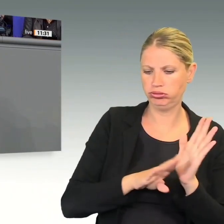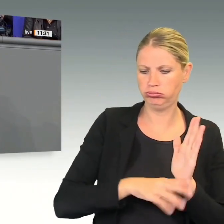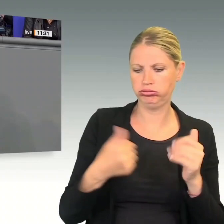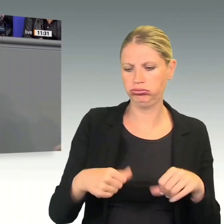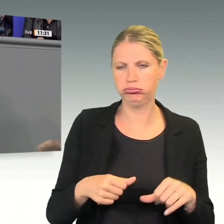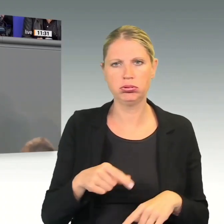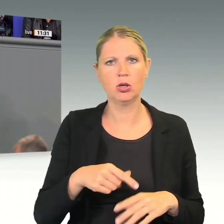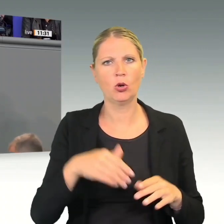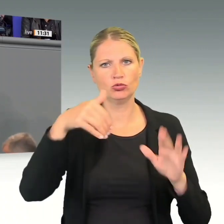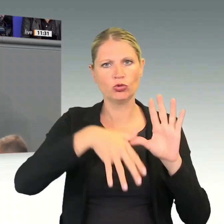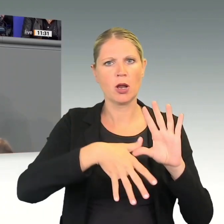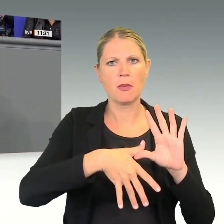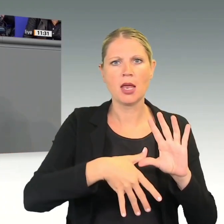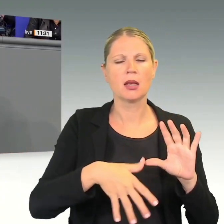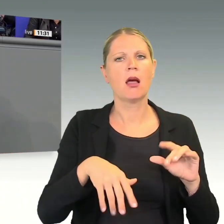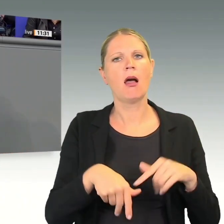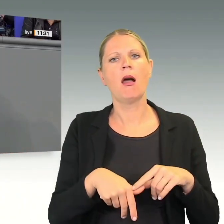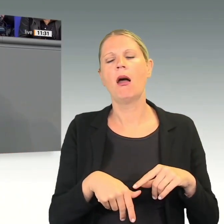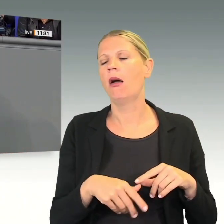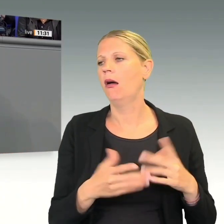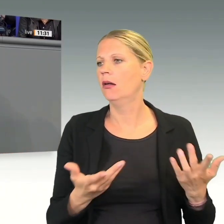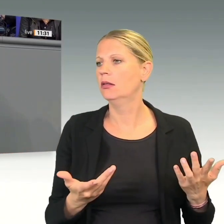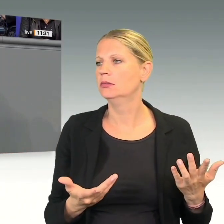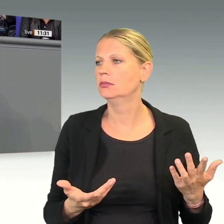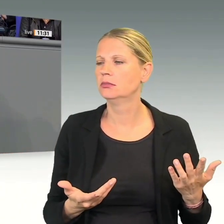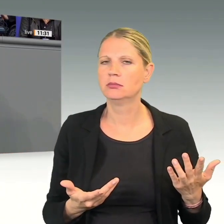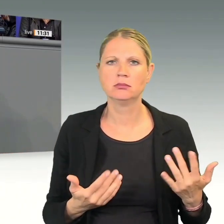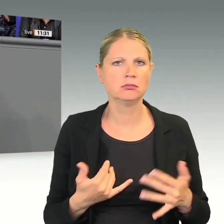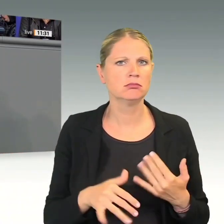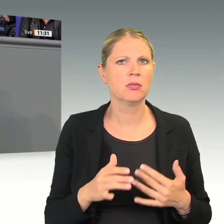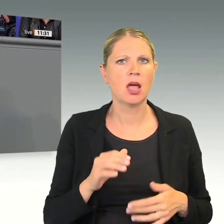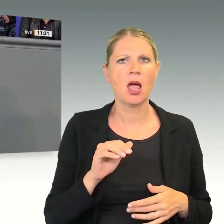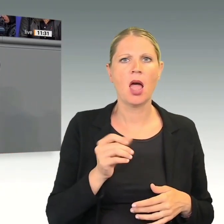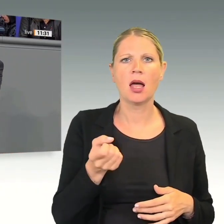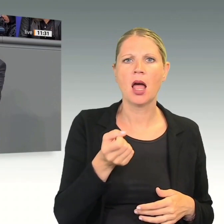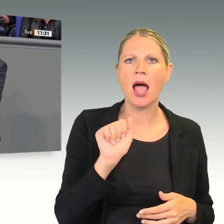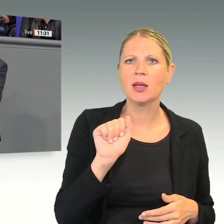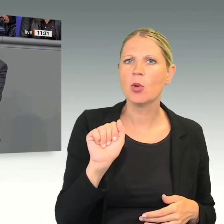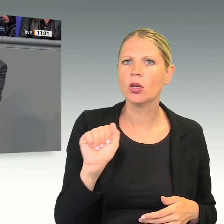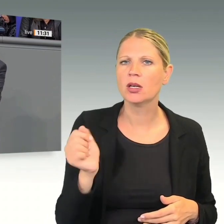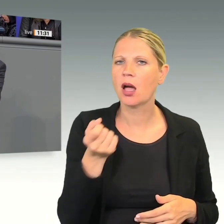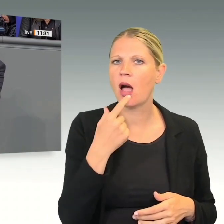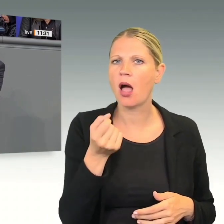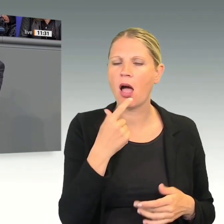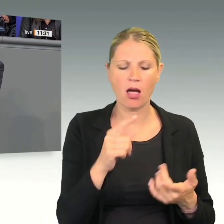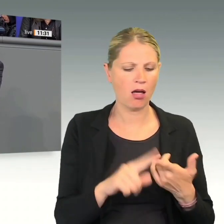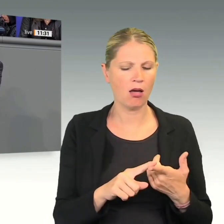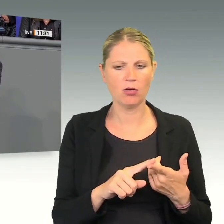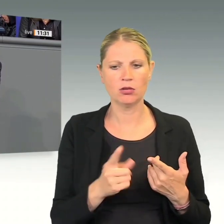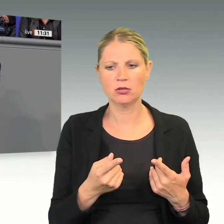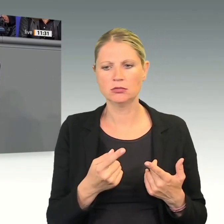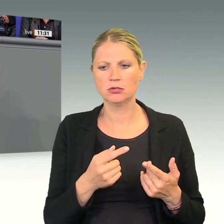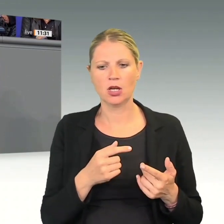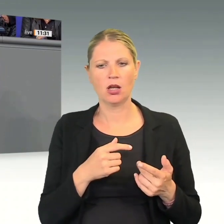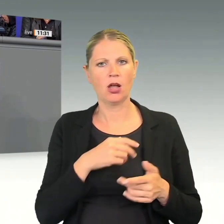dem Blick auf das Tierwohl in Filots den Einsatz von Antibiotika und die Rückverfolgbarkeit von tierischen Erzeugnissen